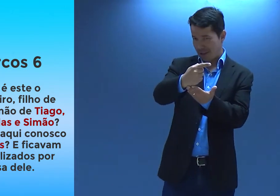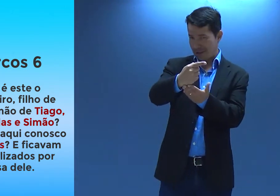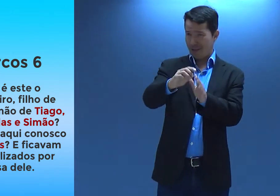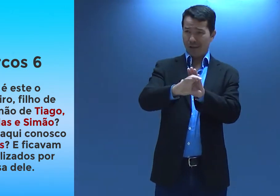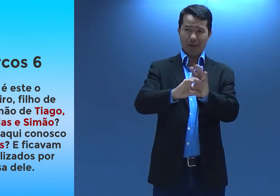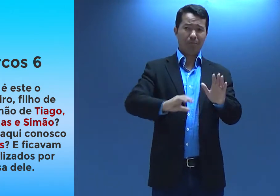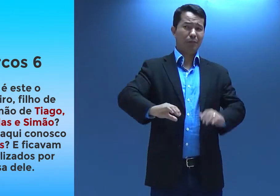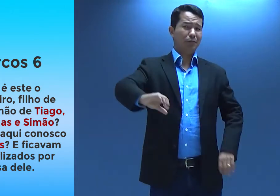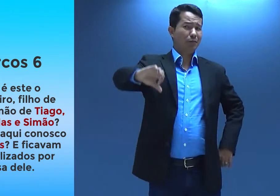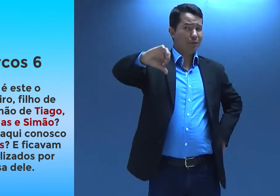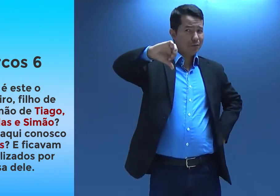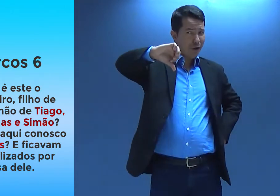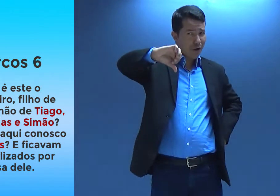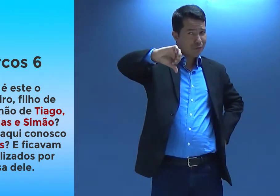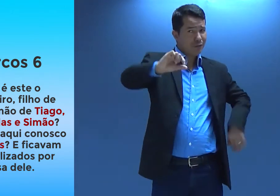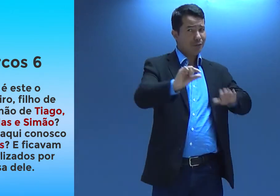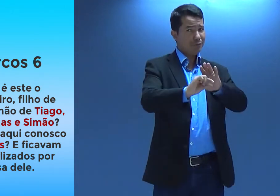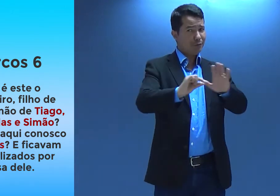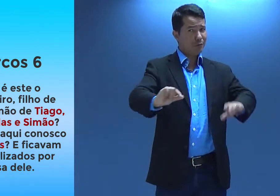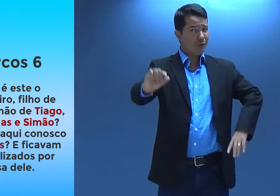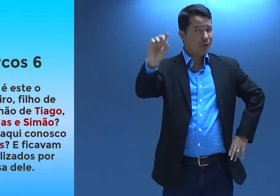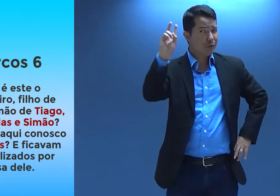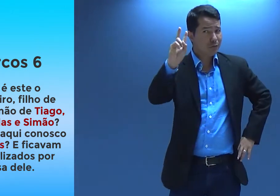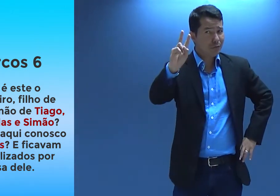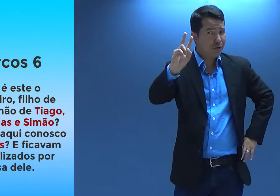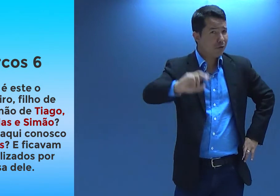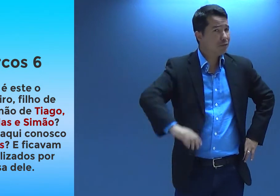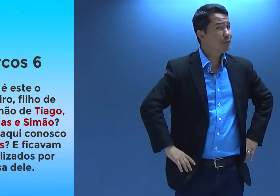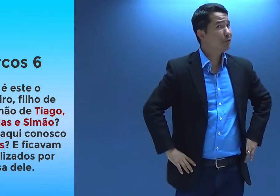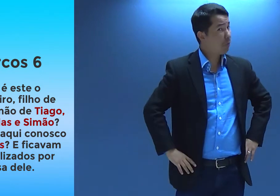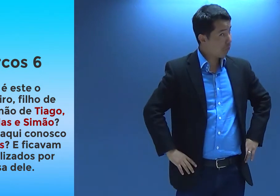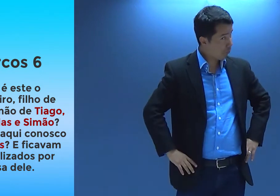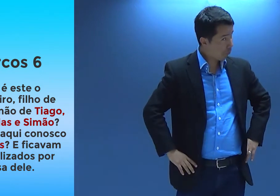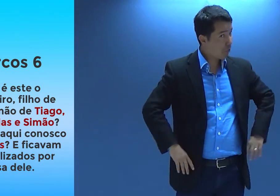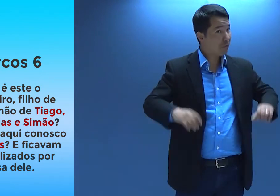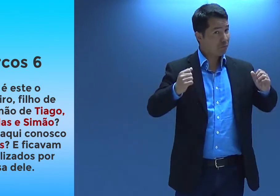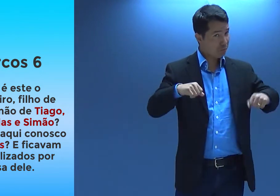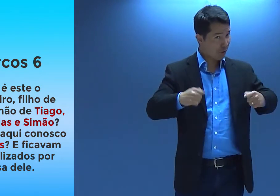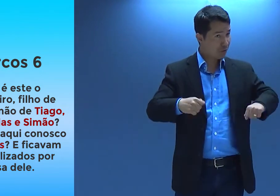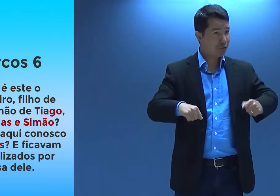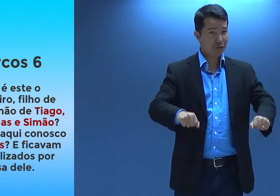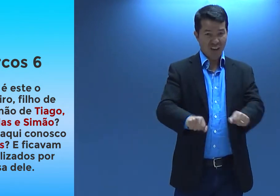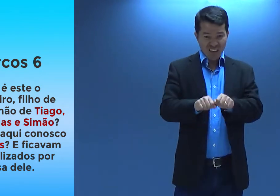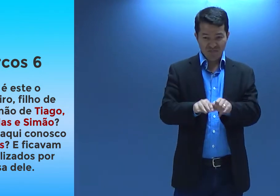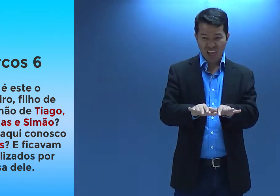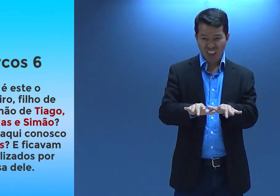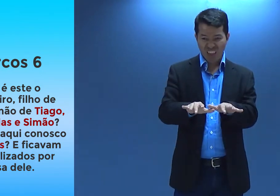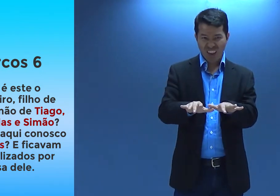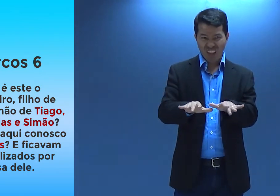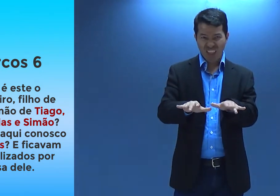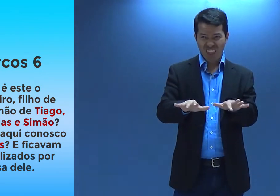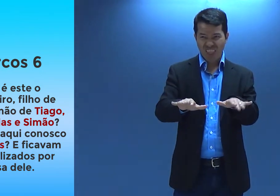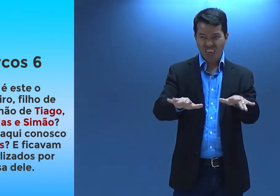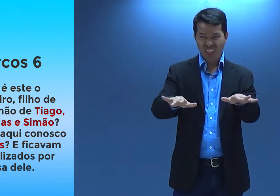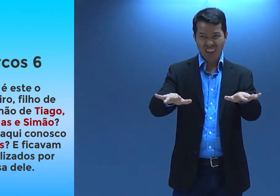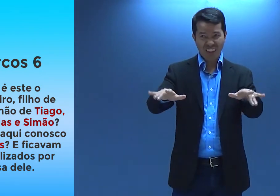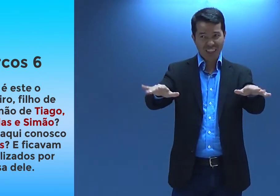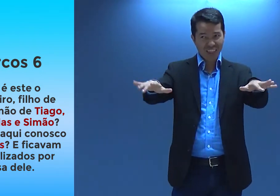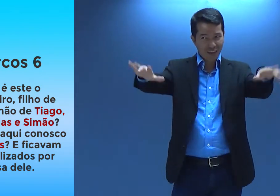Lembra em Gênesis, capítulo 9, versículo 2? É, fala ali que você precisa ter